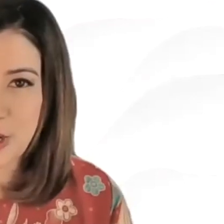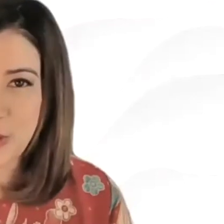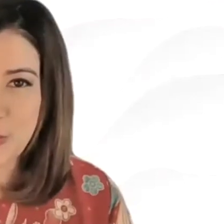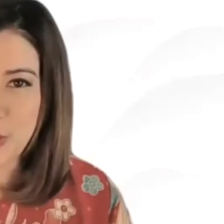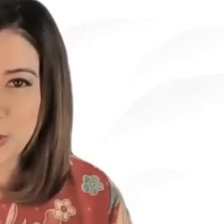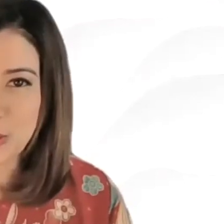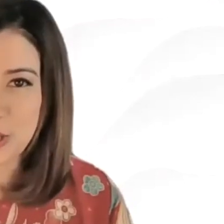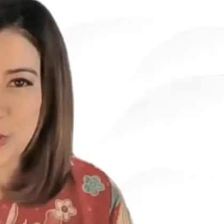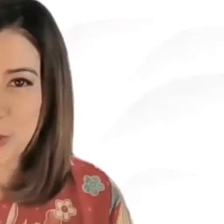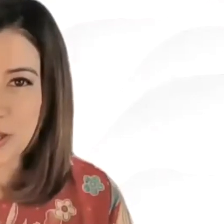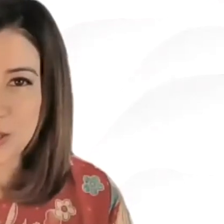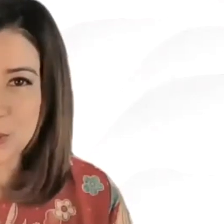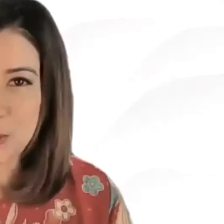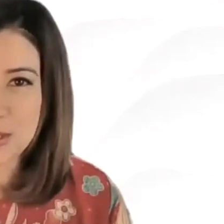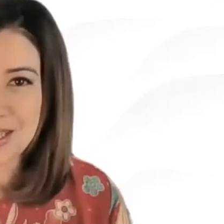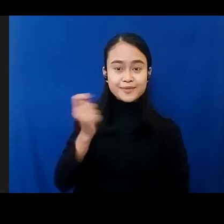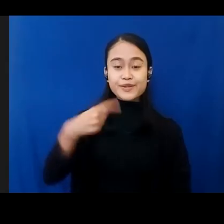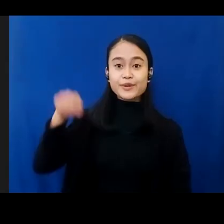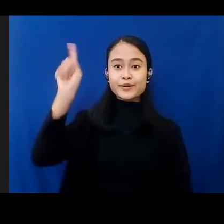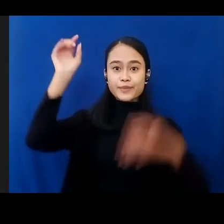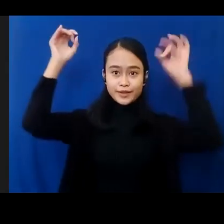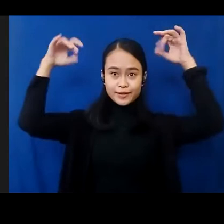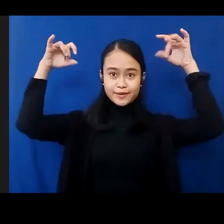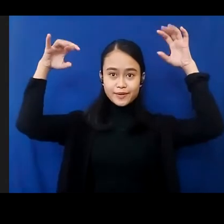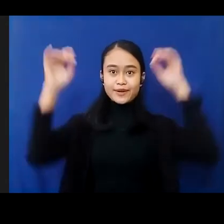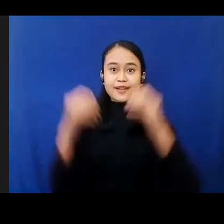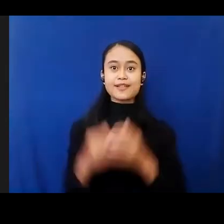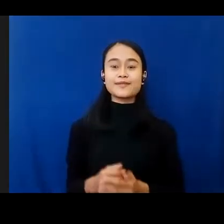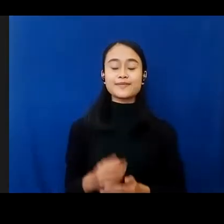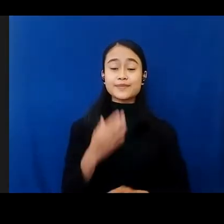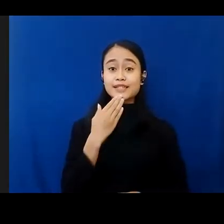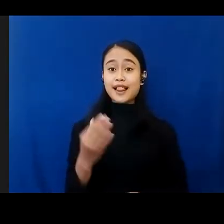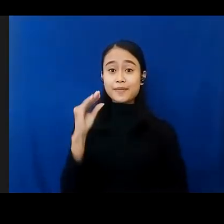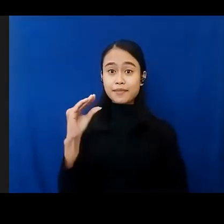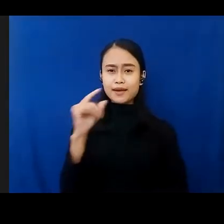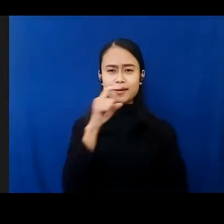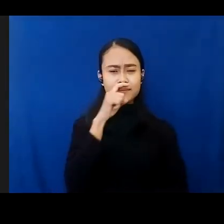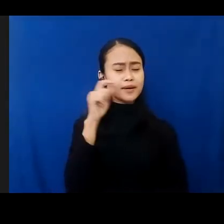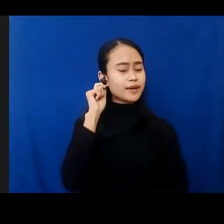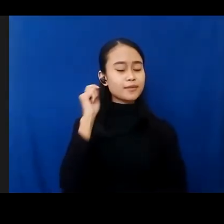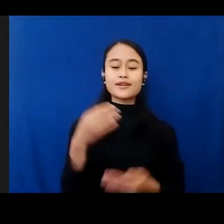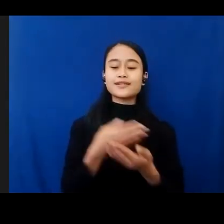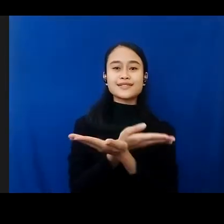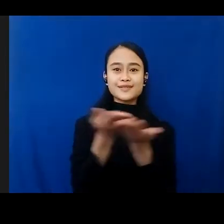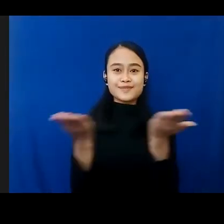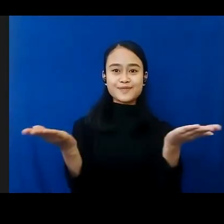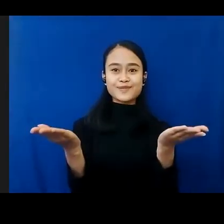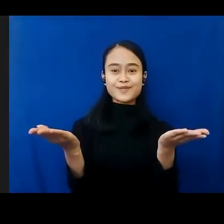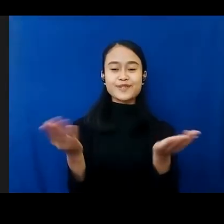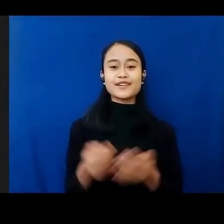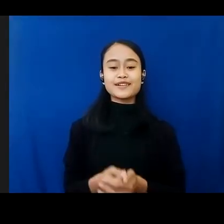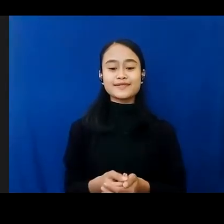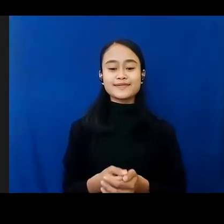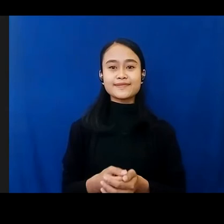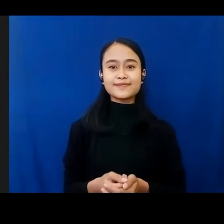Assalamu'alaikum warahmatullahi wabarakatuh. Selamat pagi Bapak, Ibu dan para peserta yang hadir pada pagi